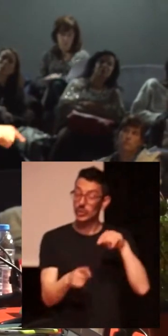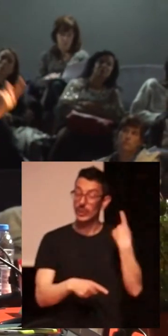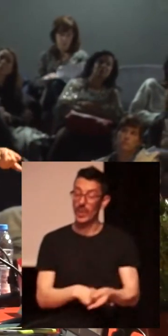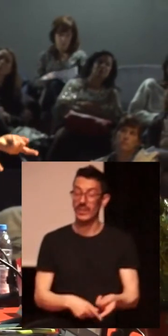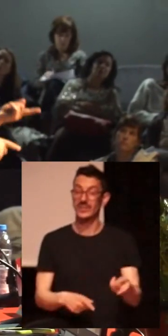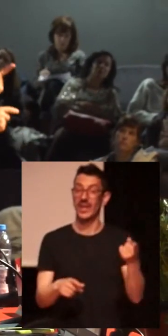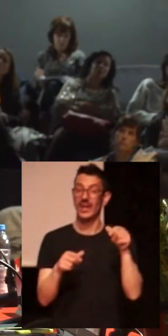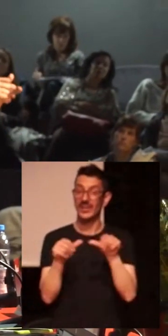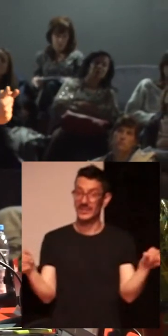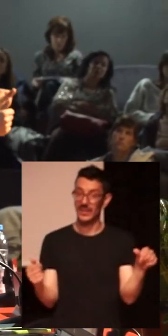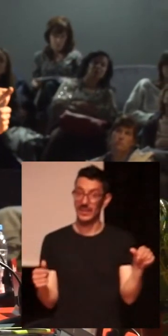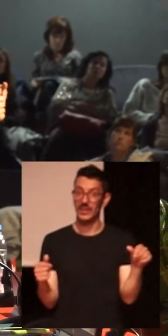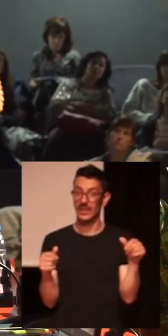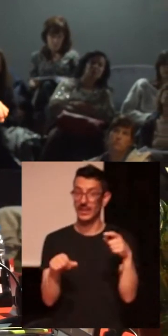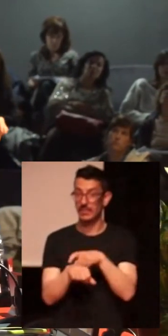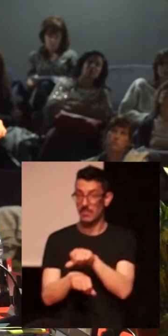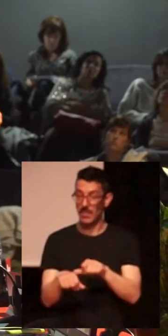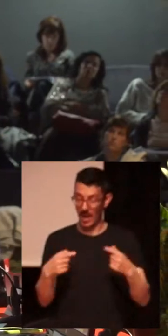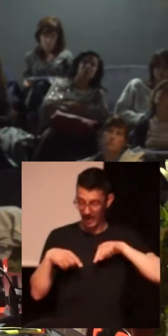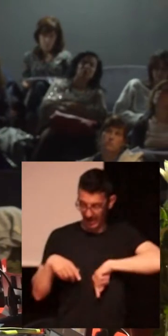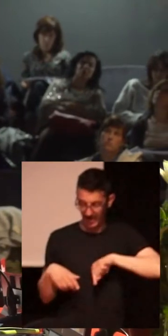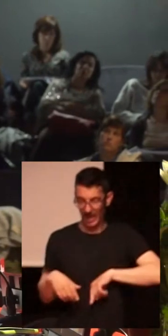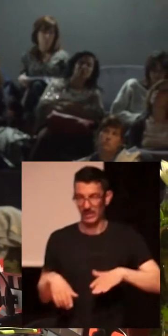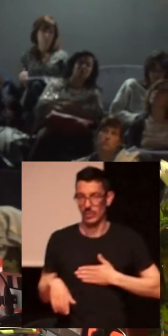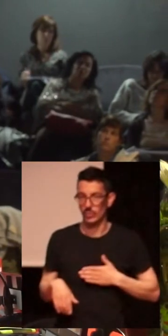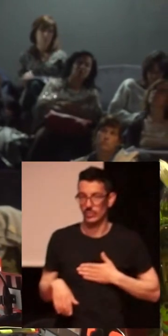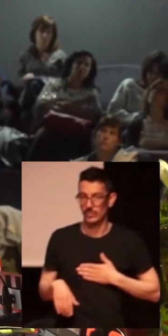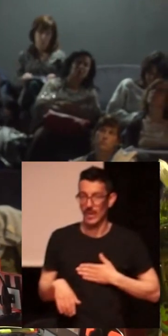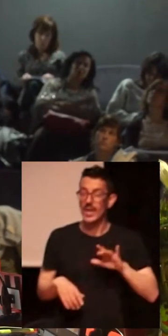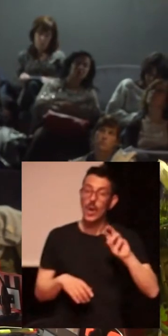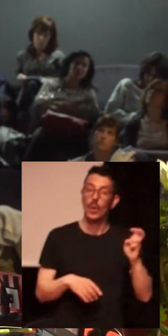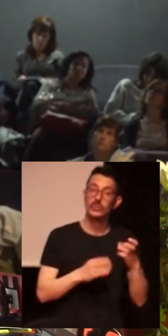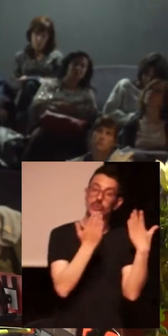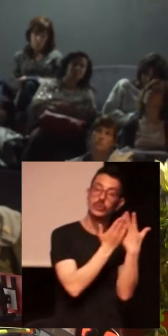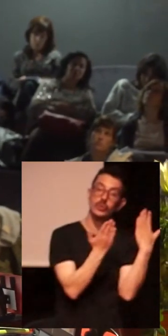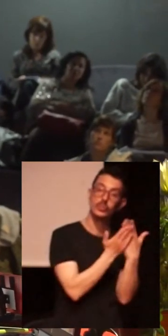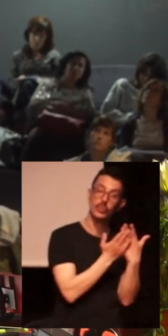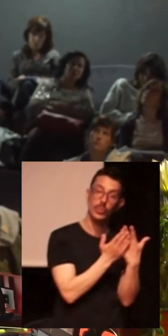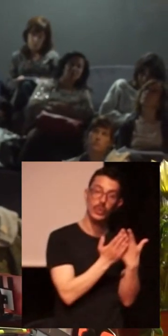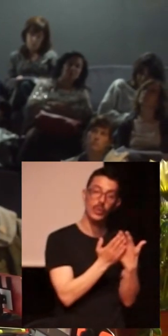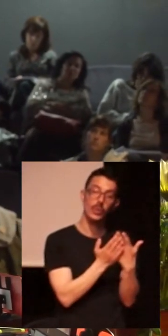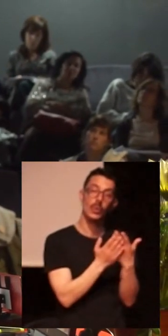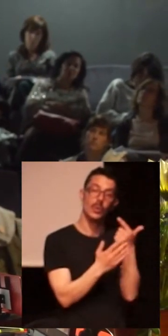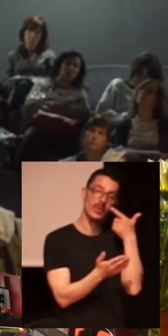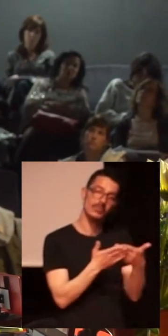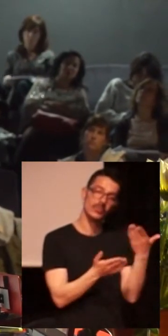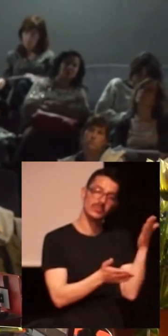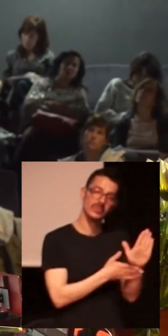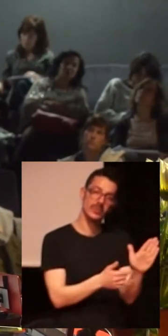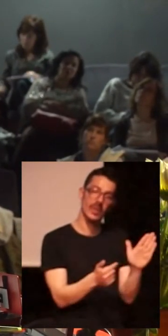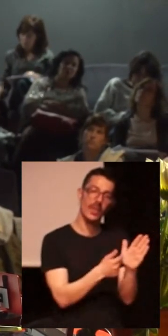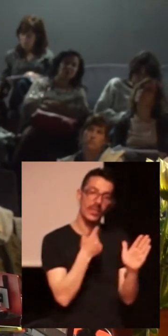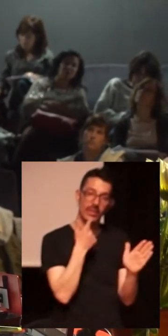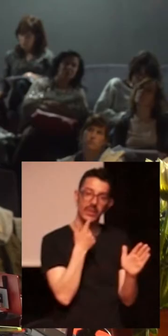Y un estudio mostraba una baja empatía hacia las personas con el VIH, usuarias de drogas,